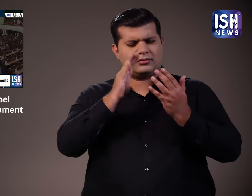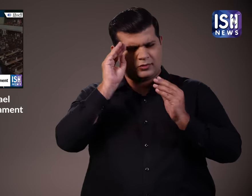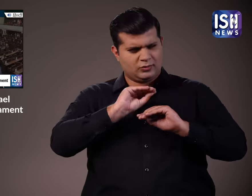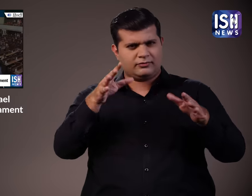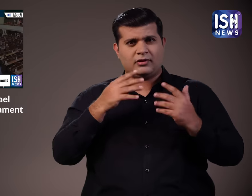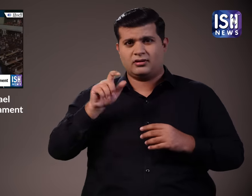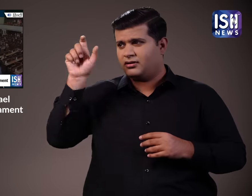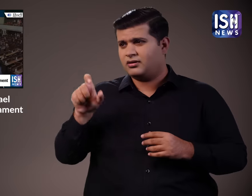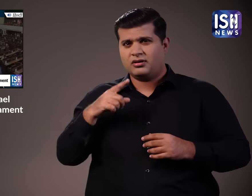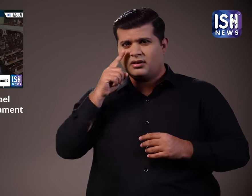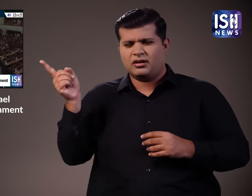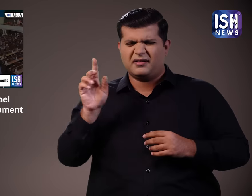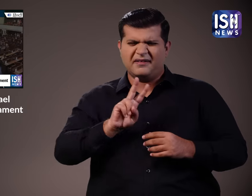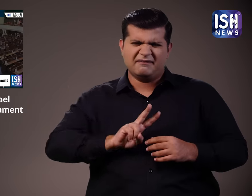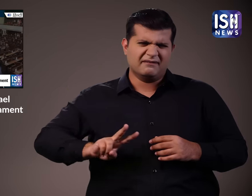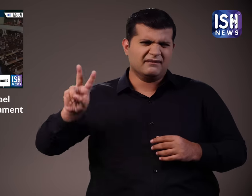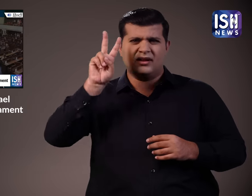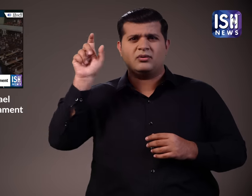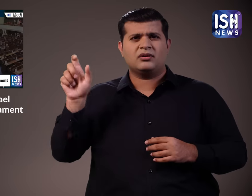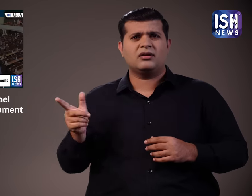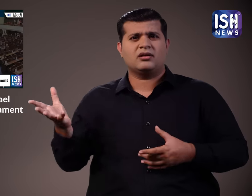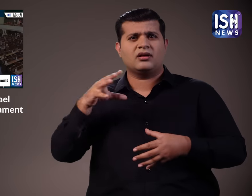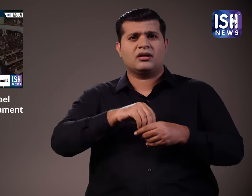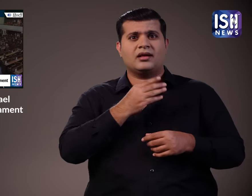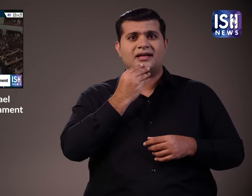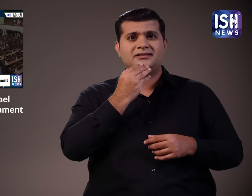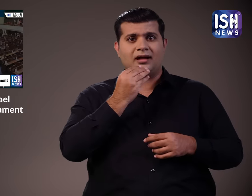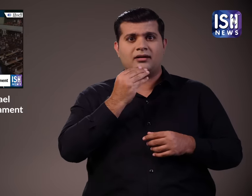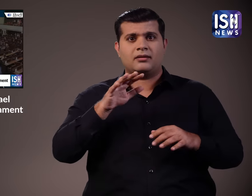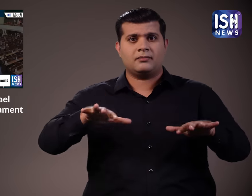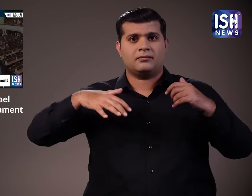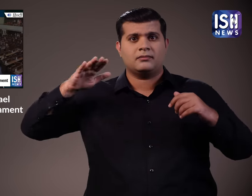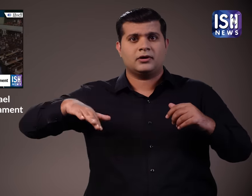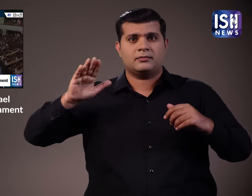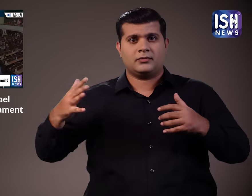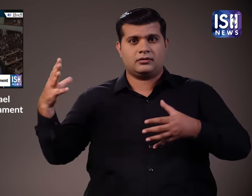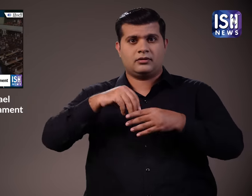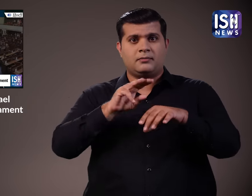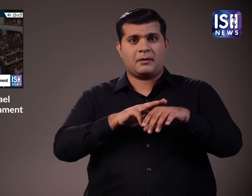याद है ISH News ने इस्राइल की पहली डेफ सांसद के बारे में एक वीडियो जारी किया था